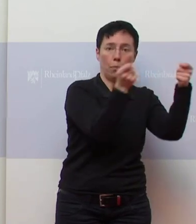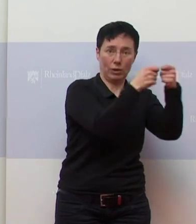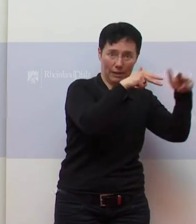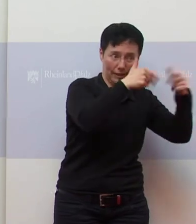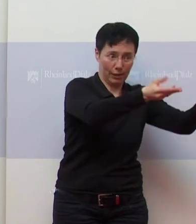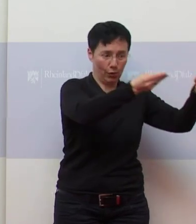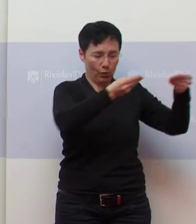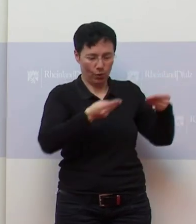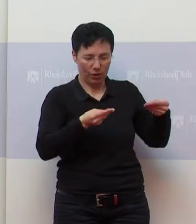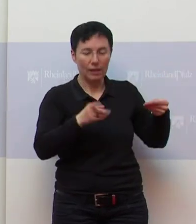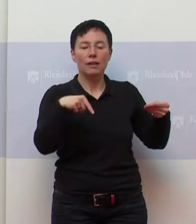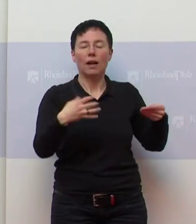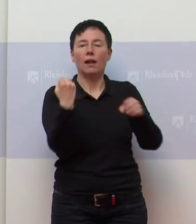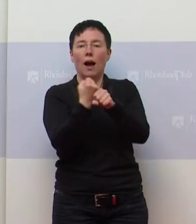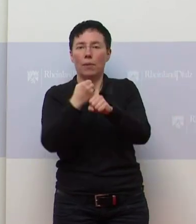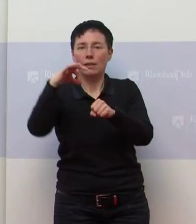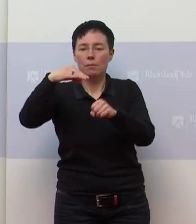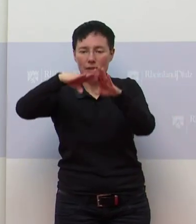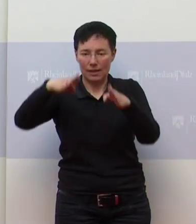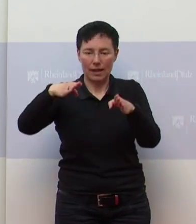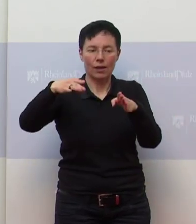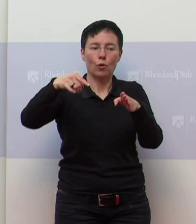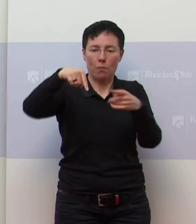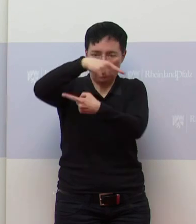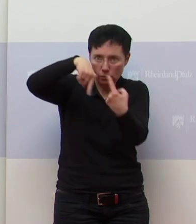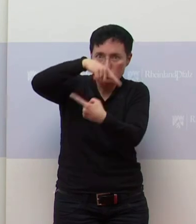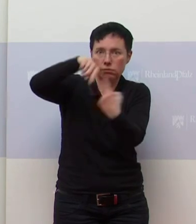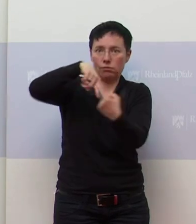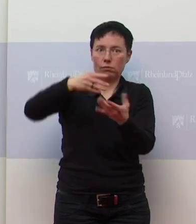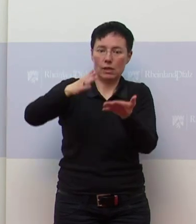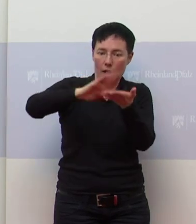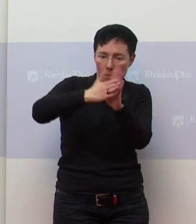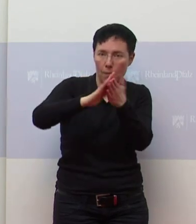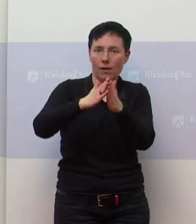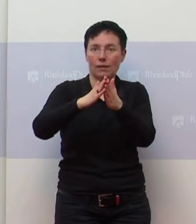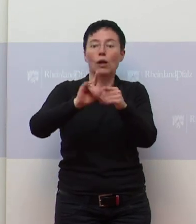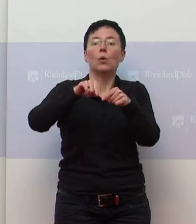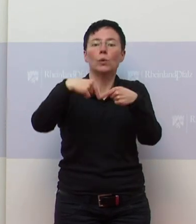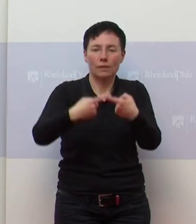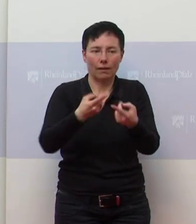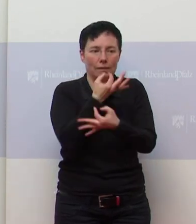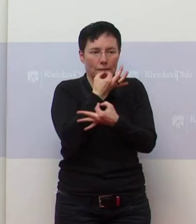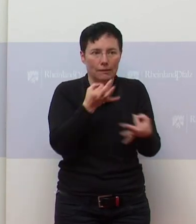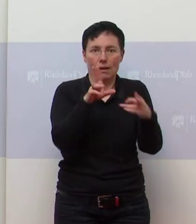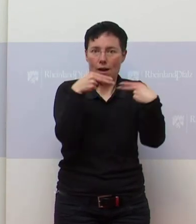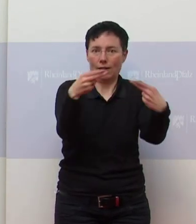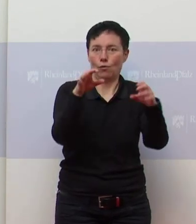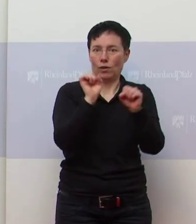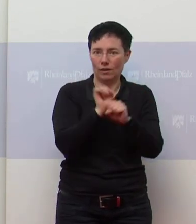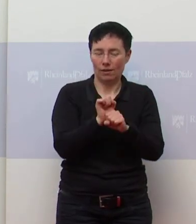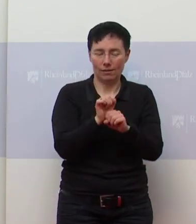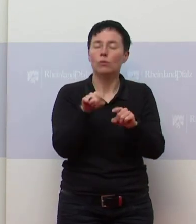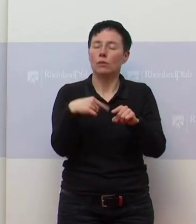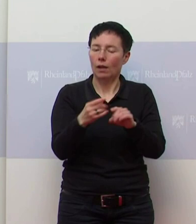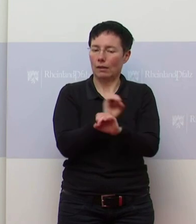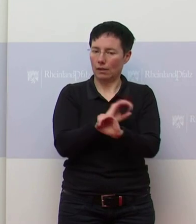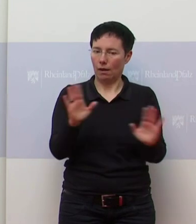abgestimmt werden, auch mit dem Arbeitsministerium. Und dann kann man diese ganzen Detailfragen, kann man wirklich erst beantworten, wenn klar ist, wie ganz genau dann